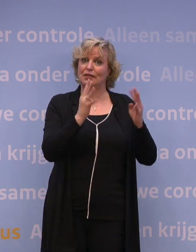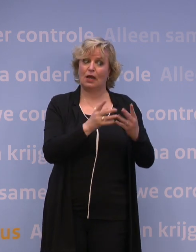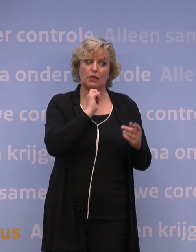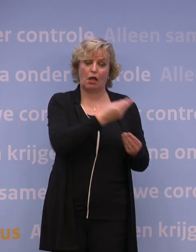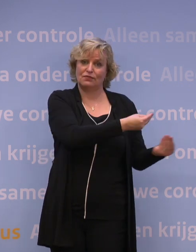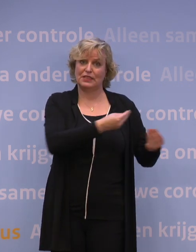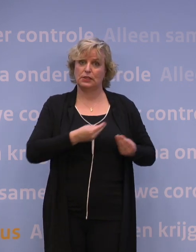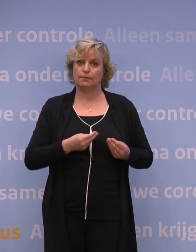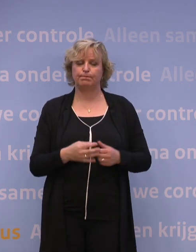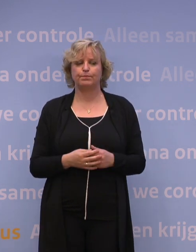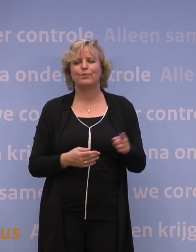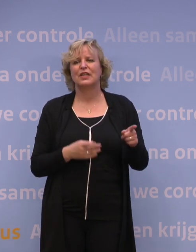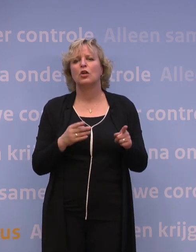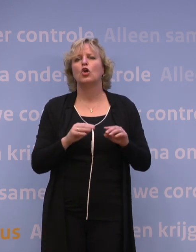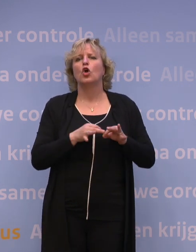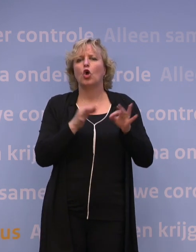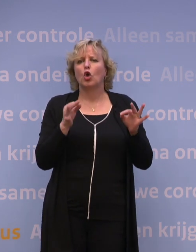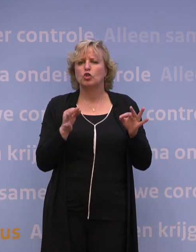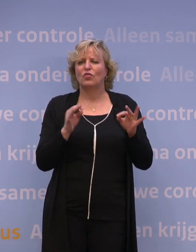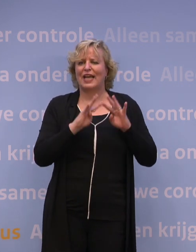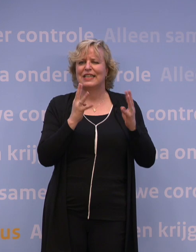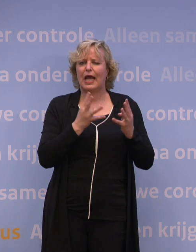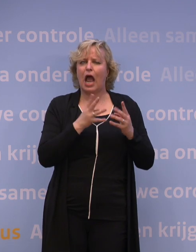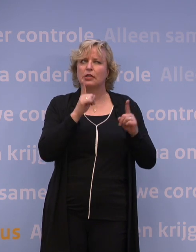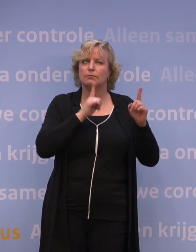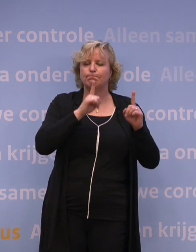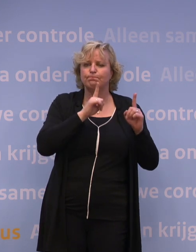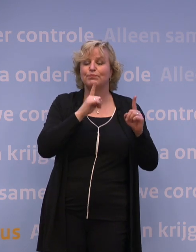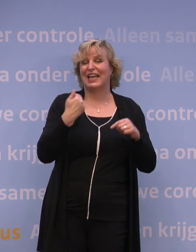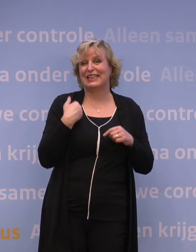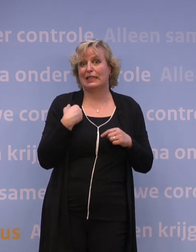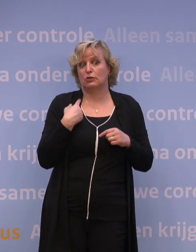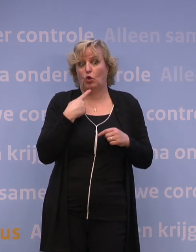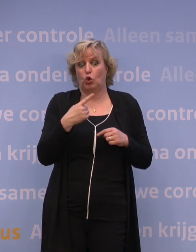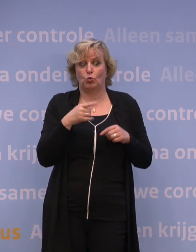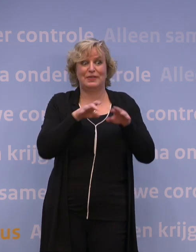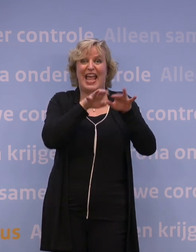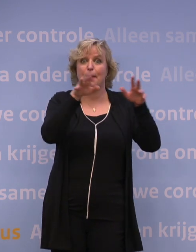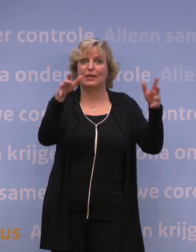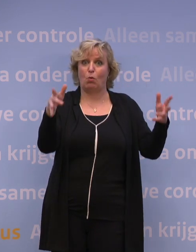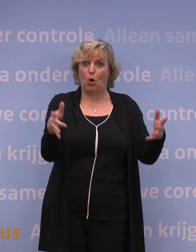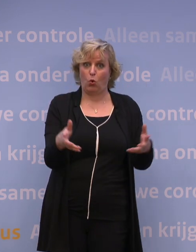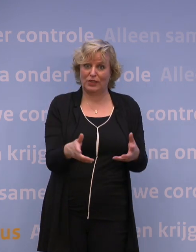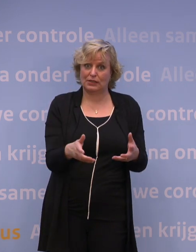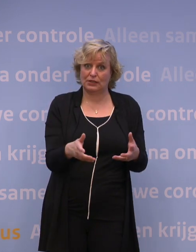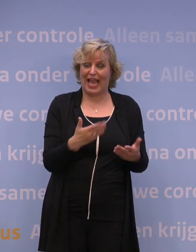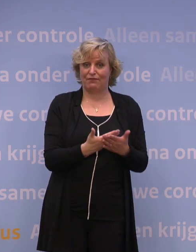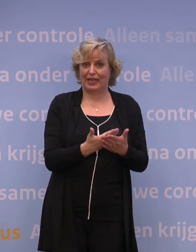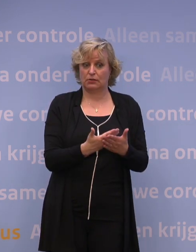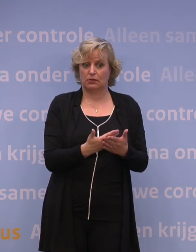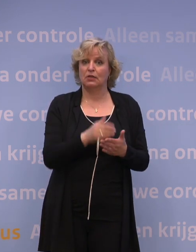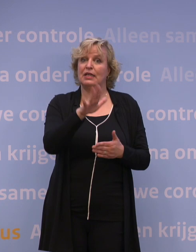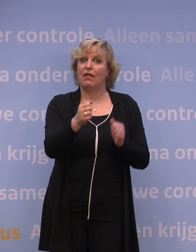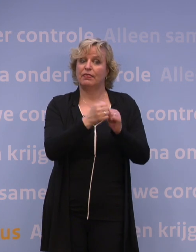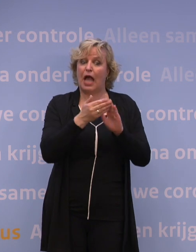alle aspecten meeweegt. Ik noemde zelf een epidemiologisch argument om het te doen. Als je gewoon kijkt naar het najaar, dan weten we gewoon